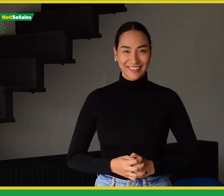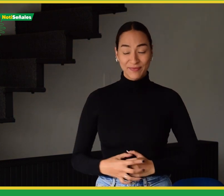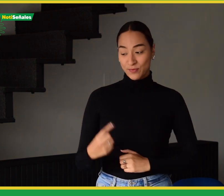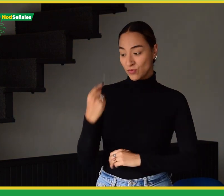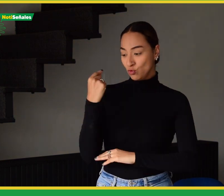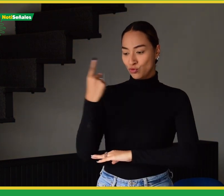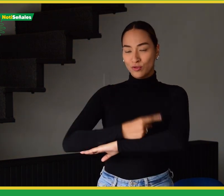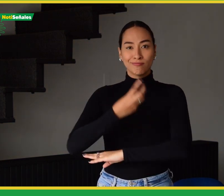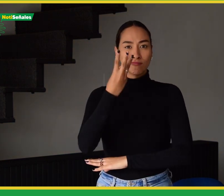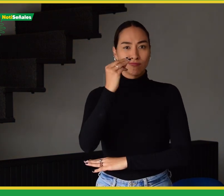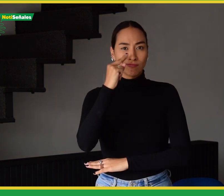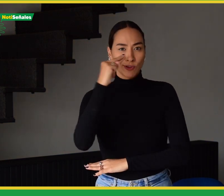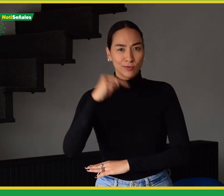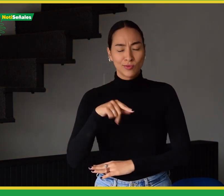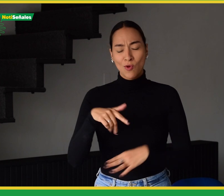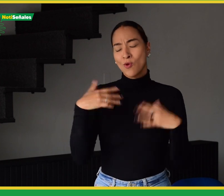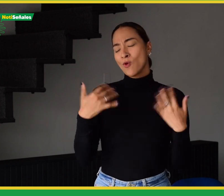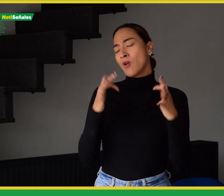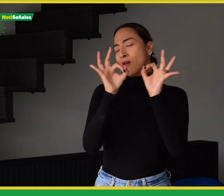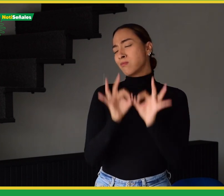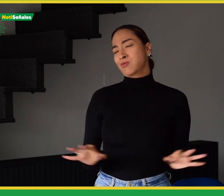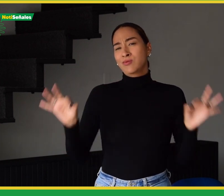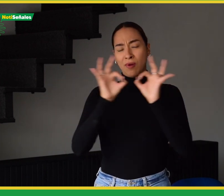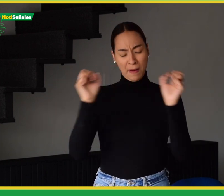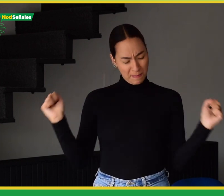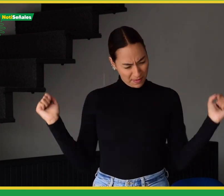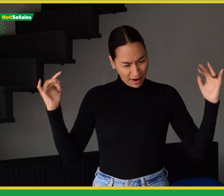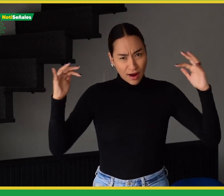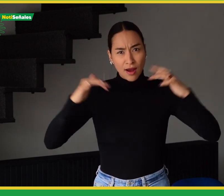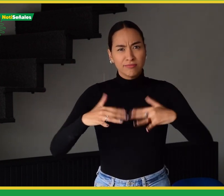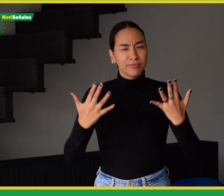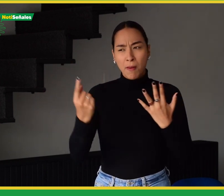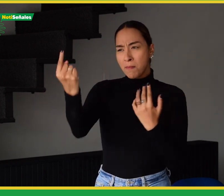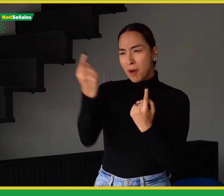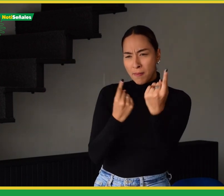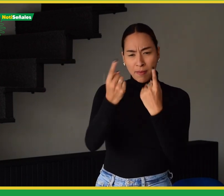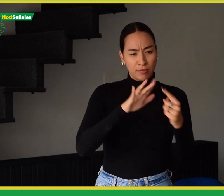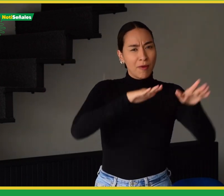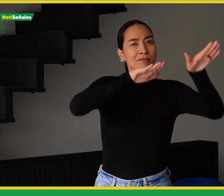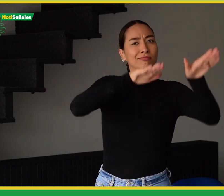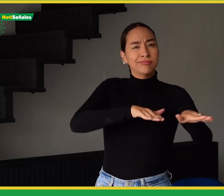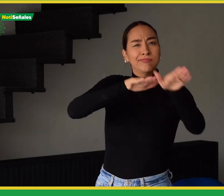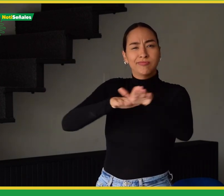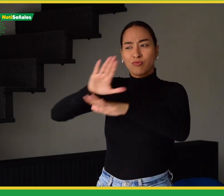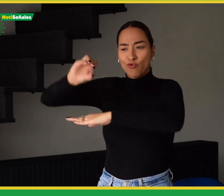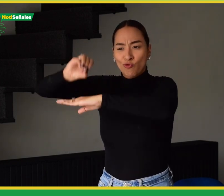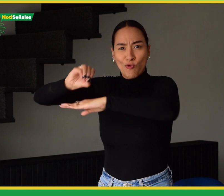El pasado 30 de junio se realizó una importante reunión a la cual acudieron diferentes voceros de organizaciones que